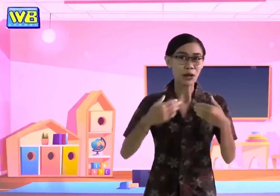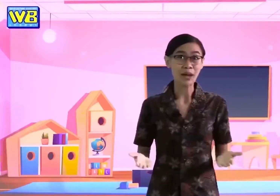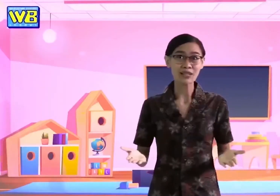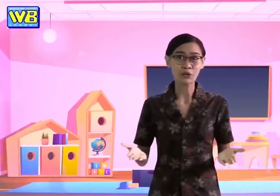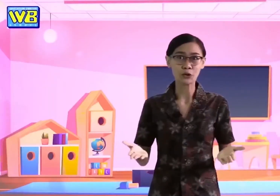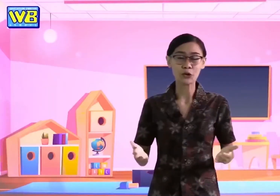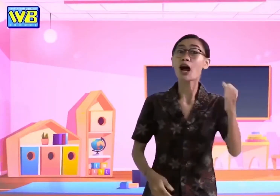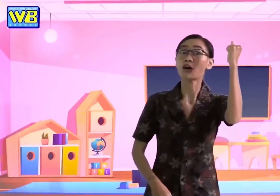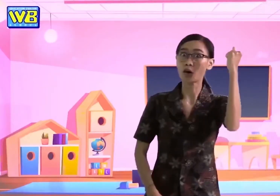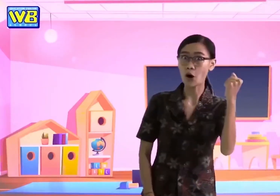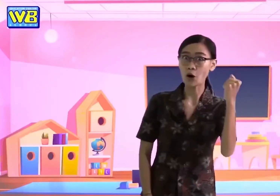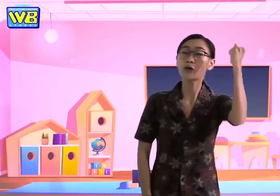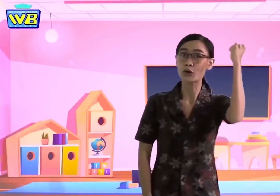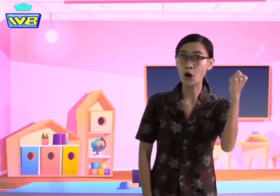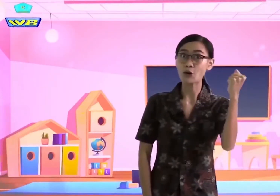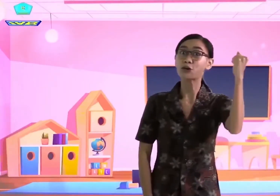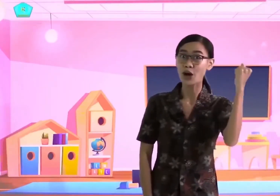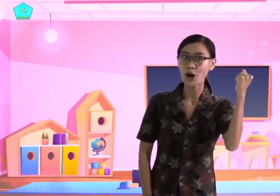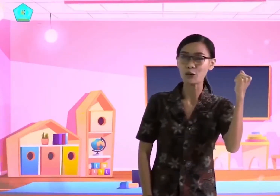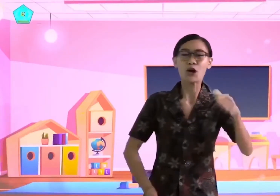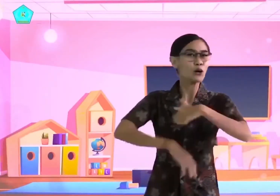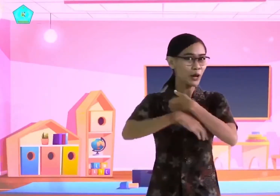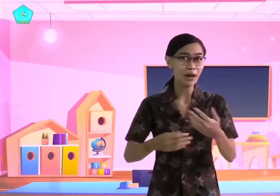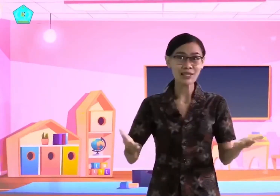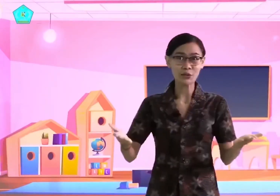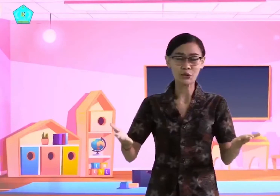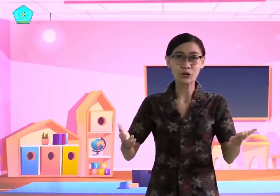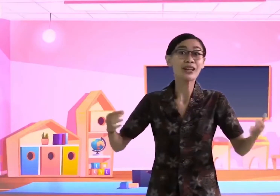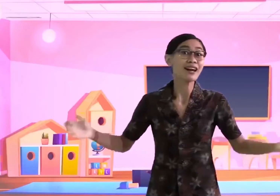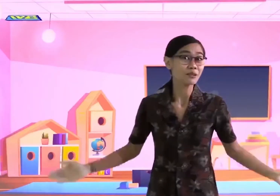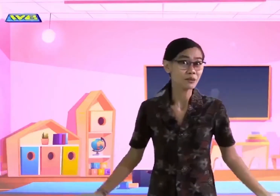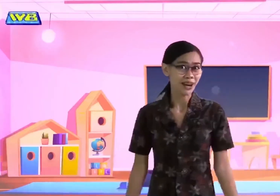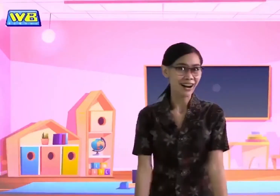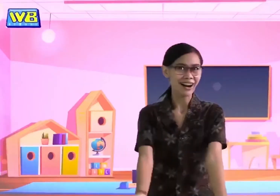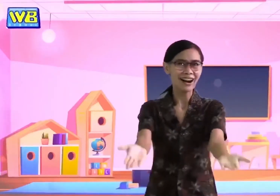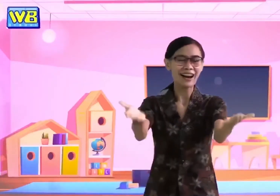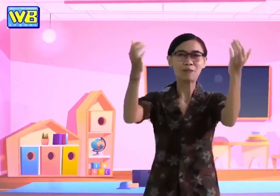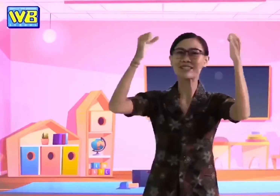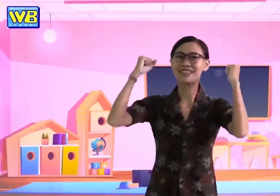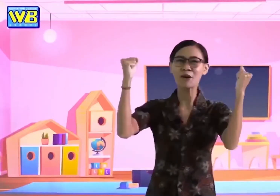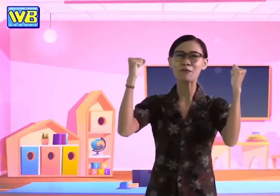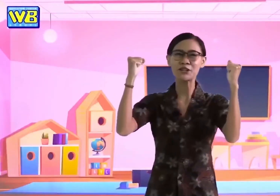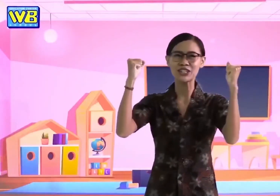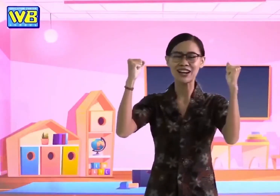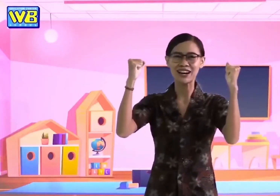WB School, go, go, go. WB School, grabs the future.